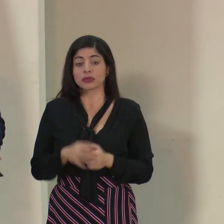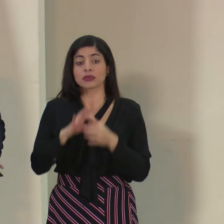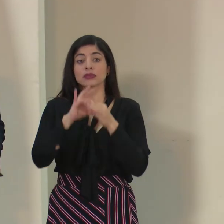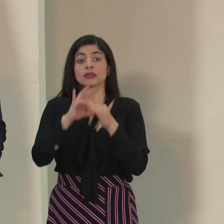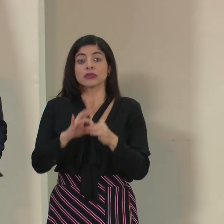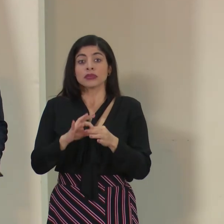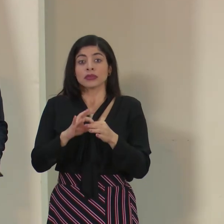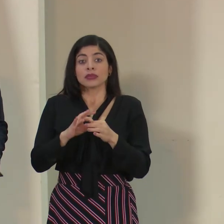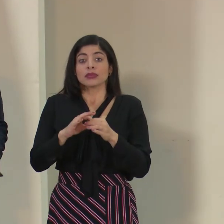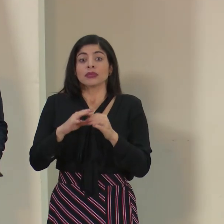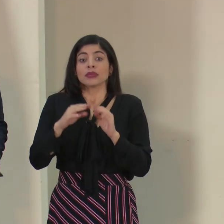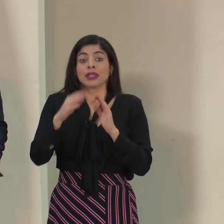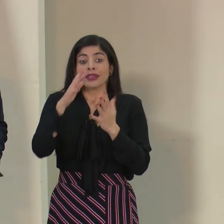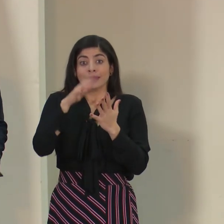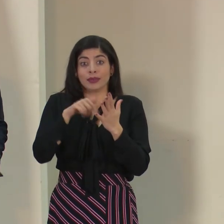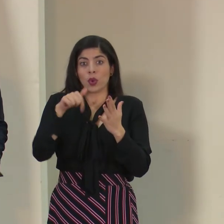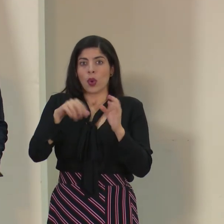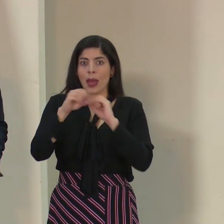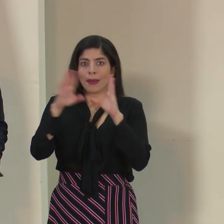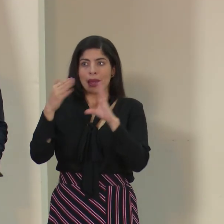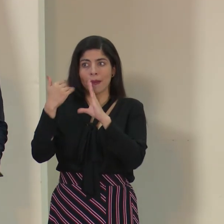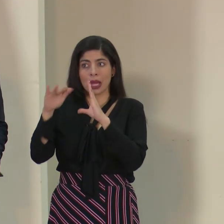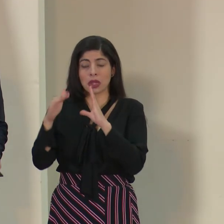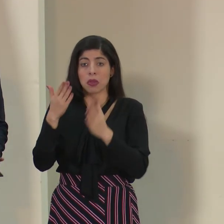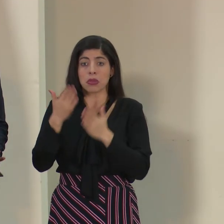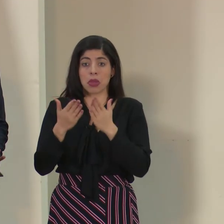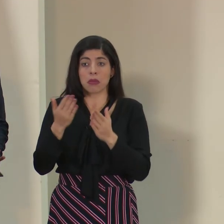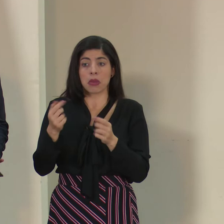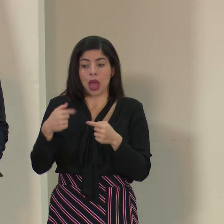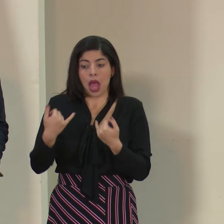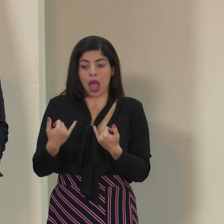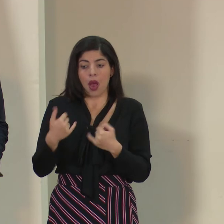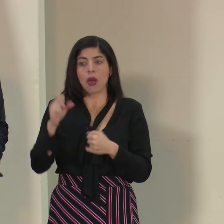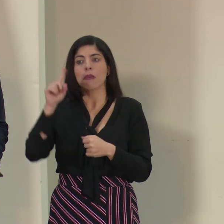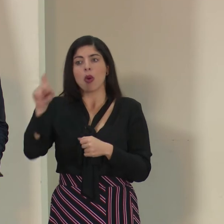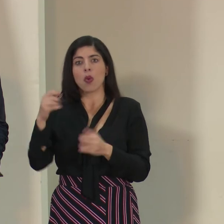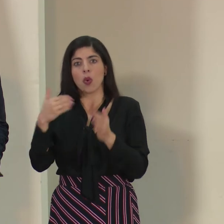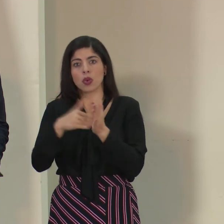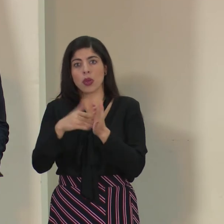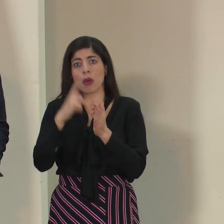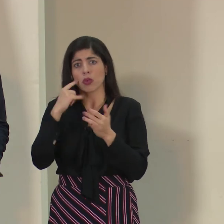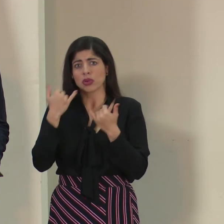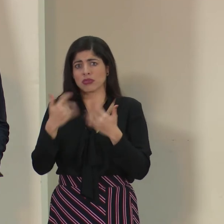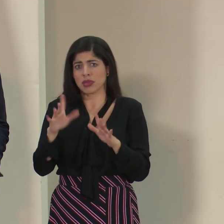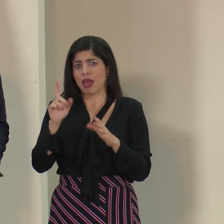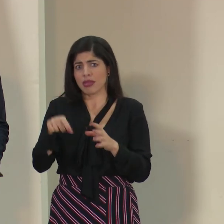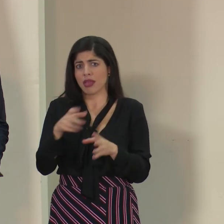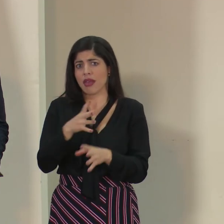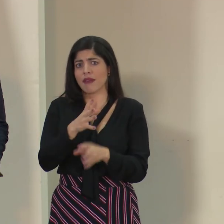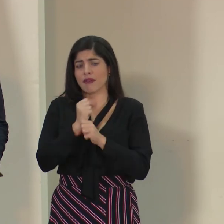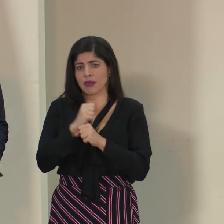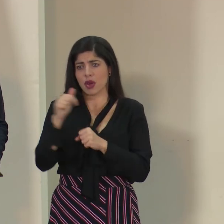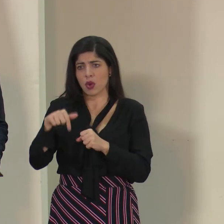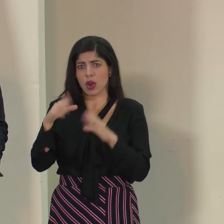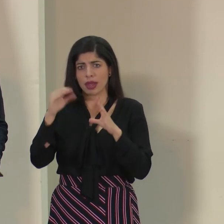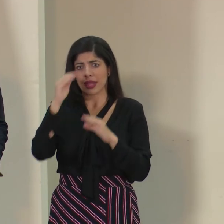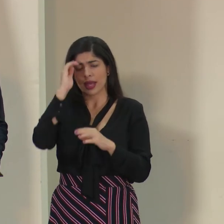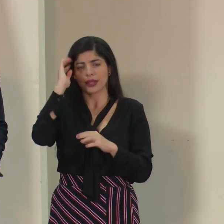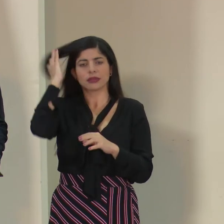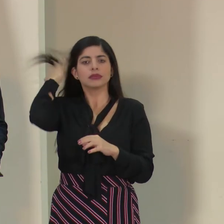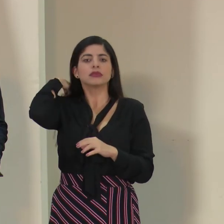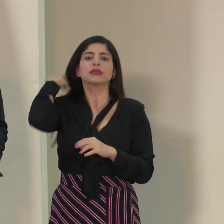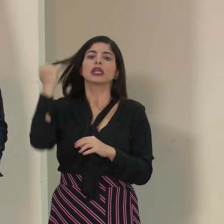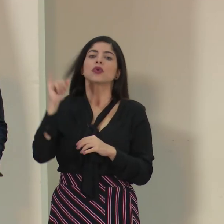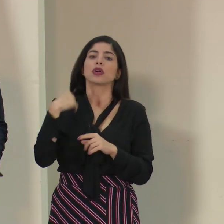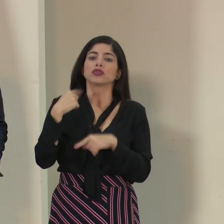respecto a la nota, ya se estaban despachando en la mañana, sería bueno que tal vez verificar ahorita, porque ya tienen que estar en el poder de la conferencia episcopal. Igual yo voy a